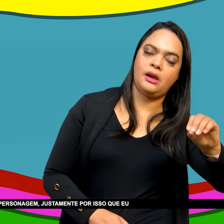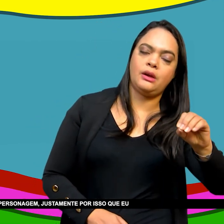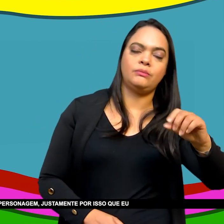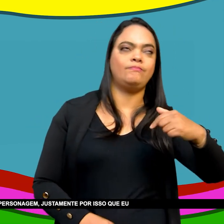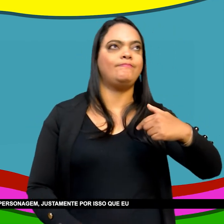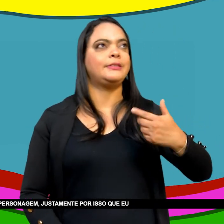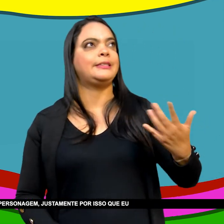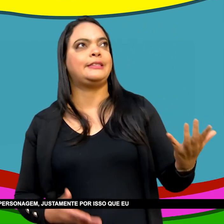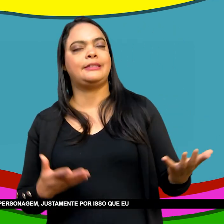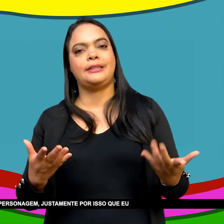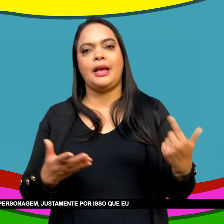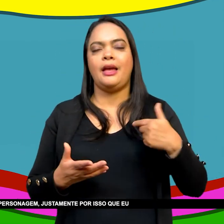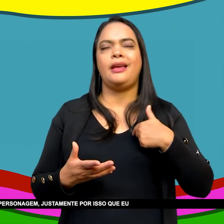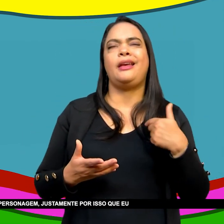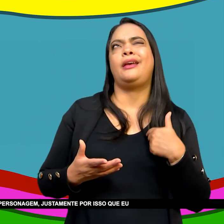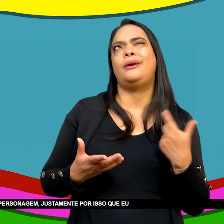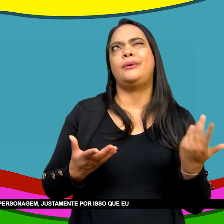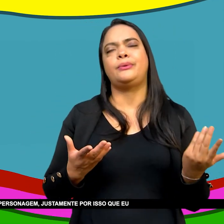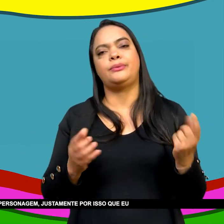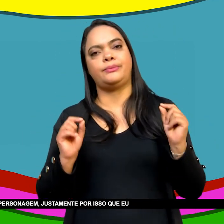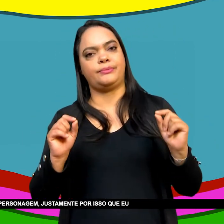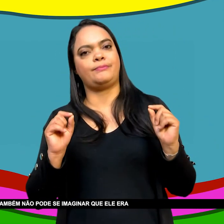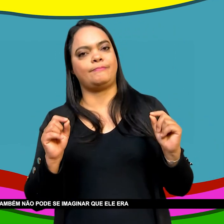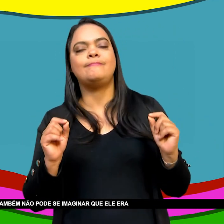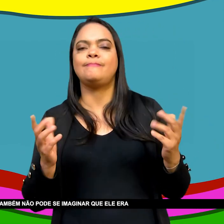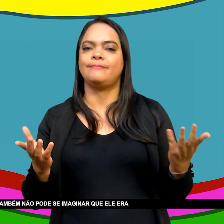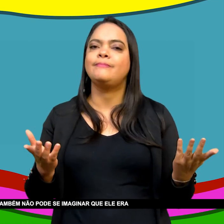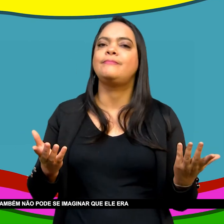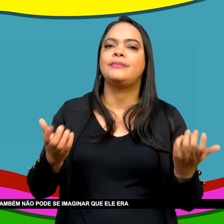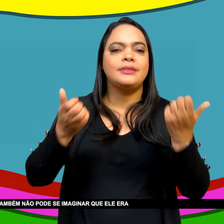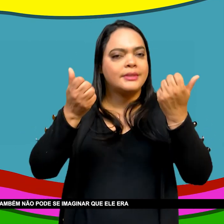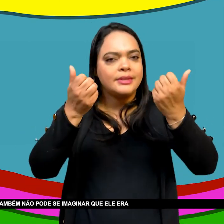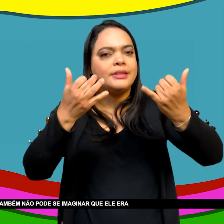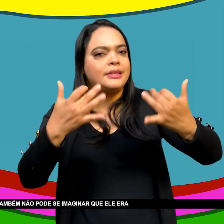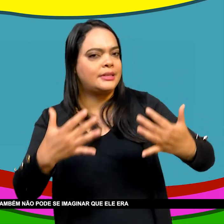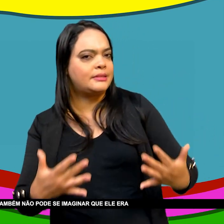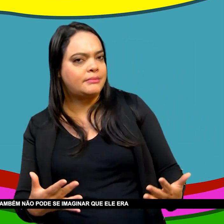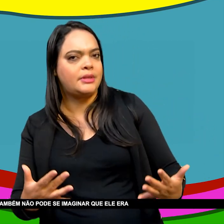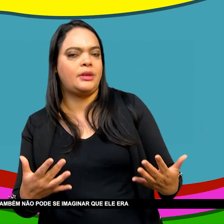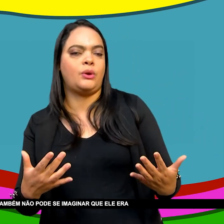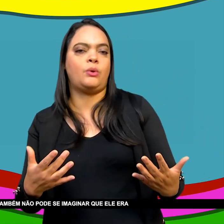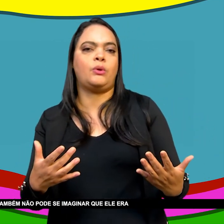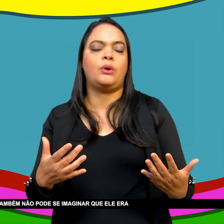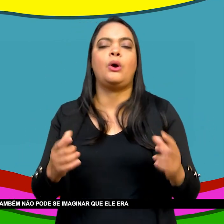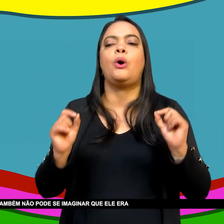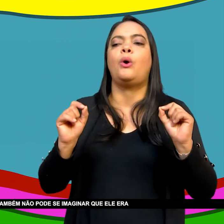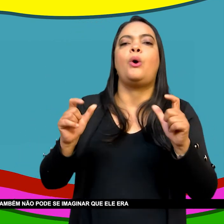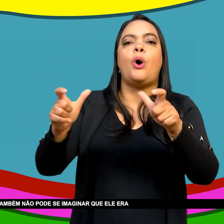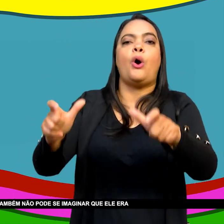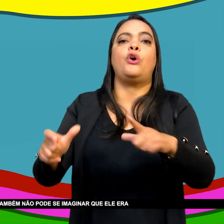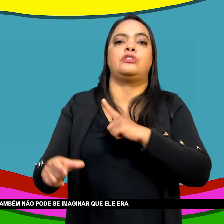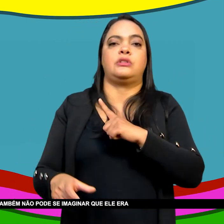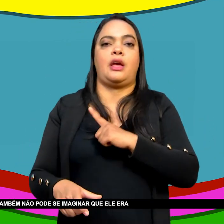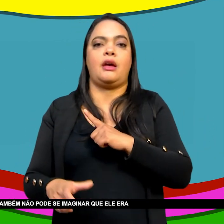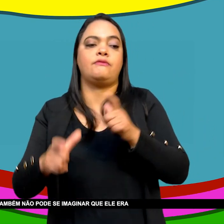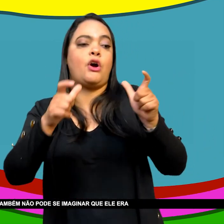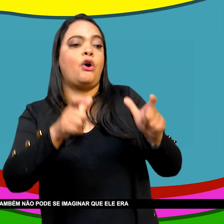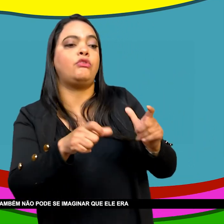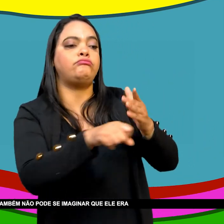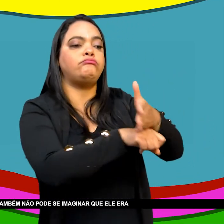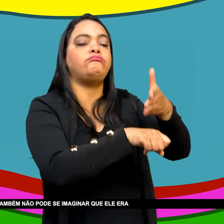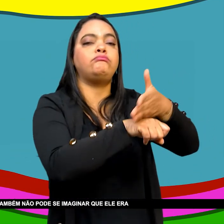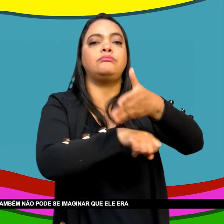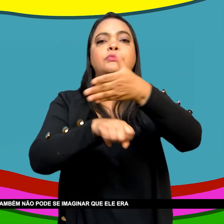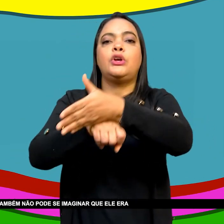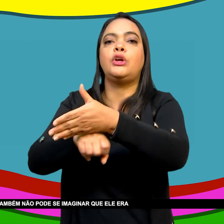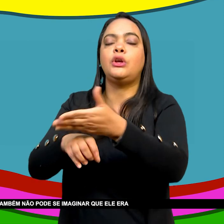herói Um grande personagem Justamente por isso Que eu falei Porque ele Não foi A visão Que predominou E